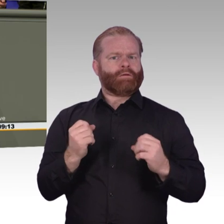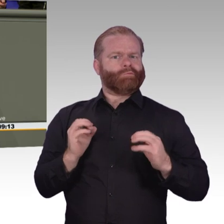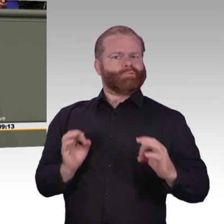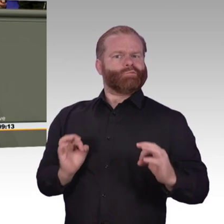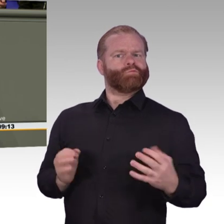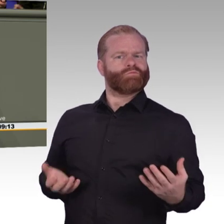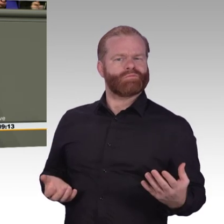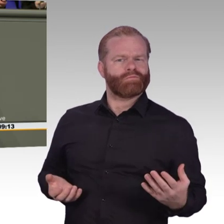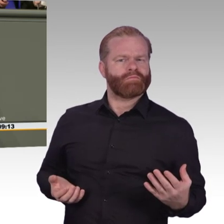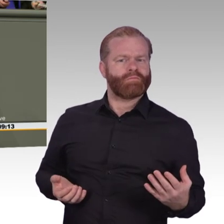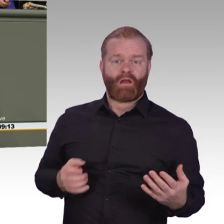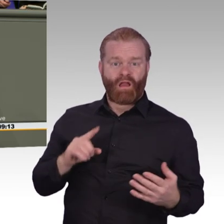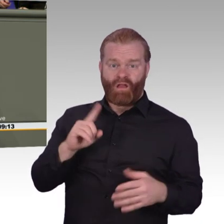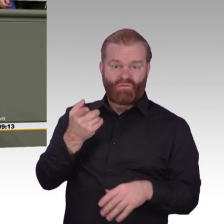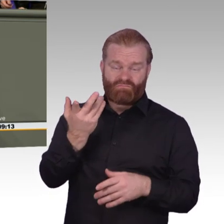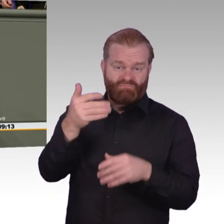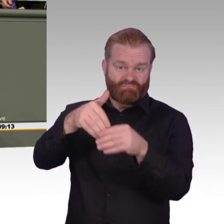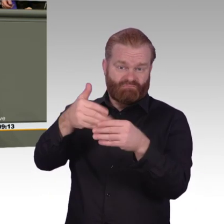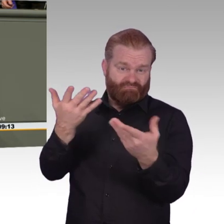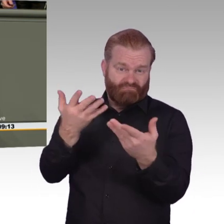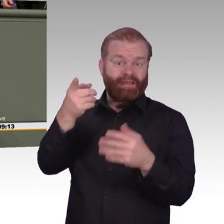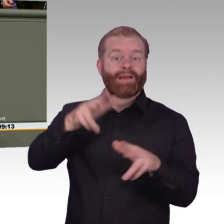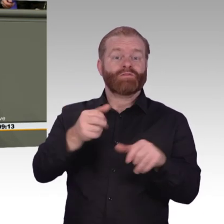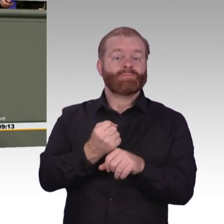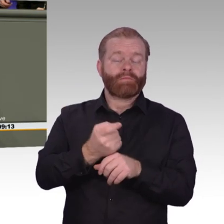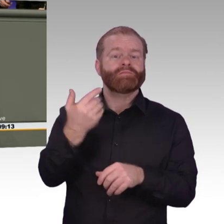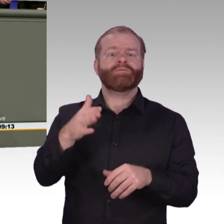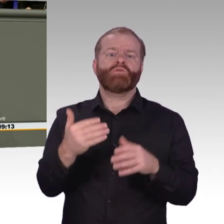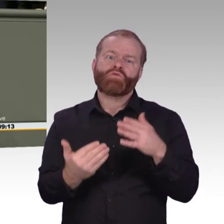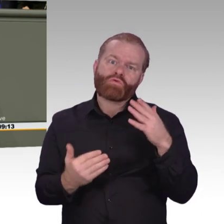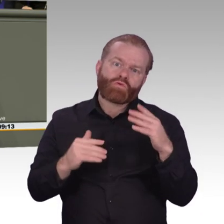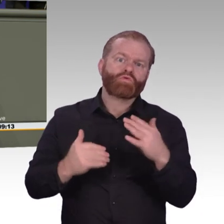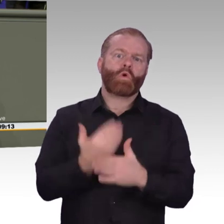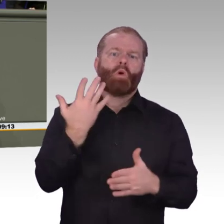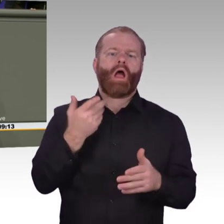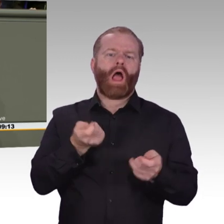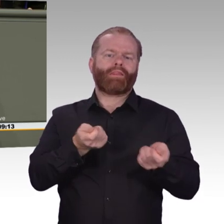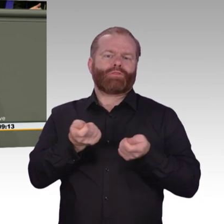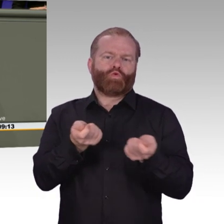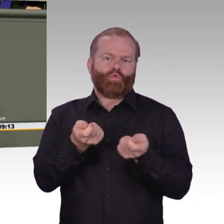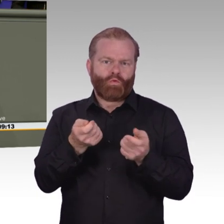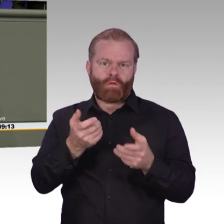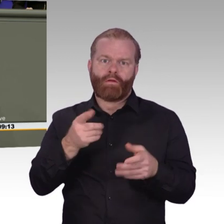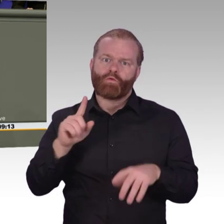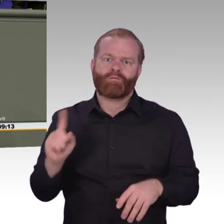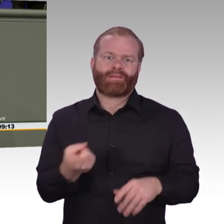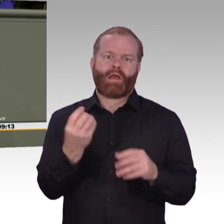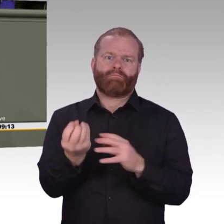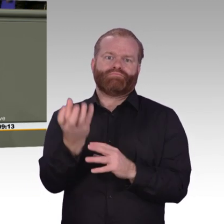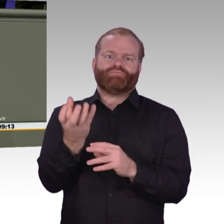werden auch nicht abgelehnt. Die Überwachung muss schließlich umfassend sein. Mit Verlaub, so steigern Sie die Sicherheit nicht. So fahren Sie auch das Thema Cyber